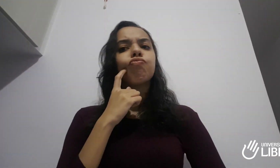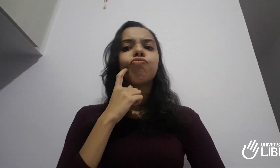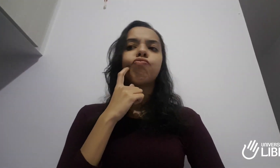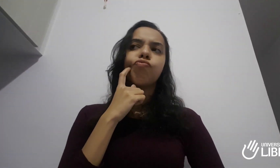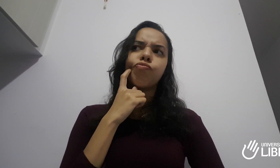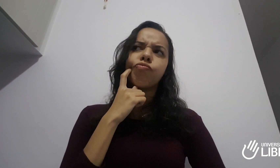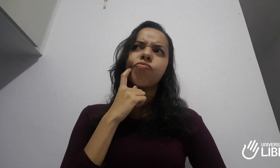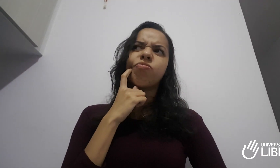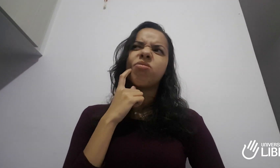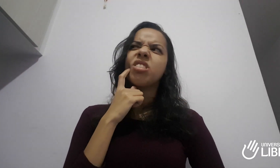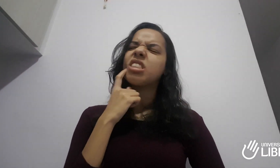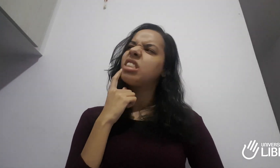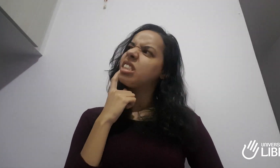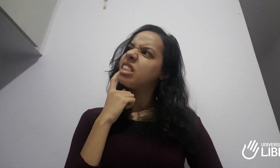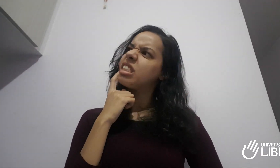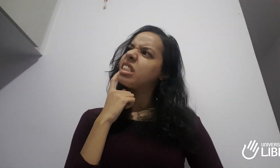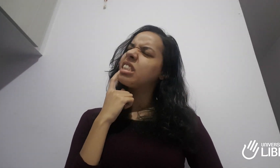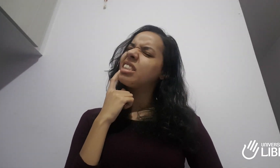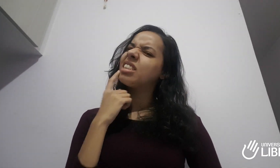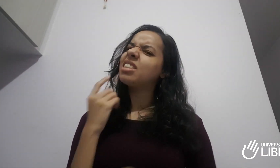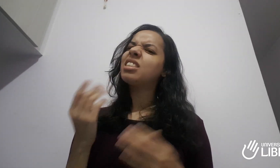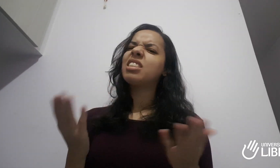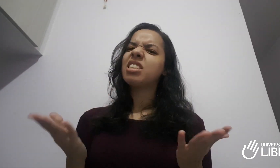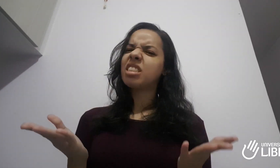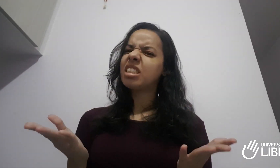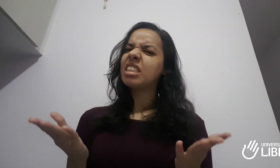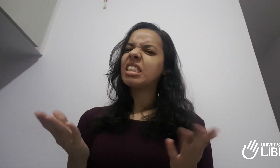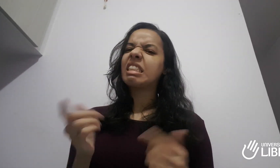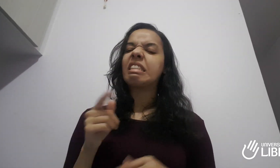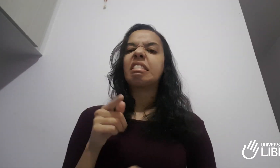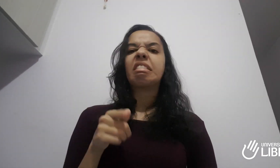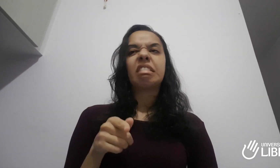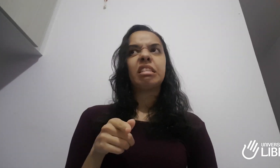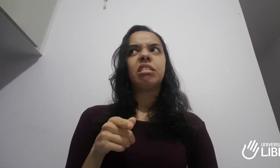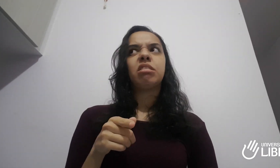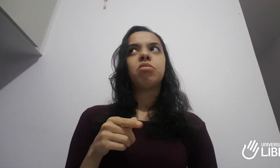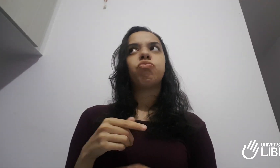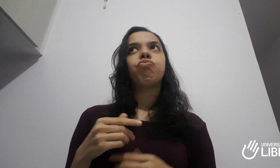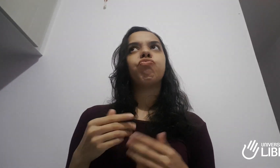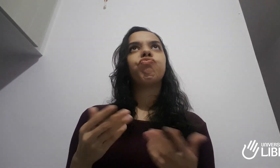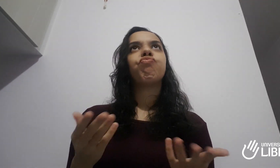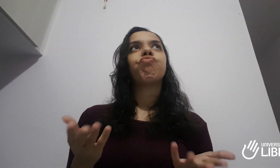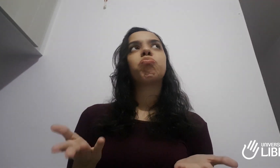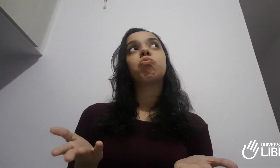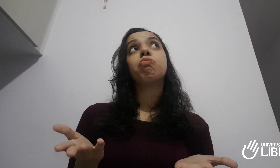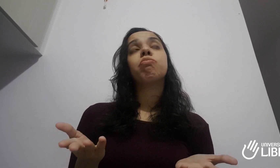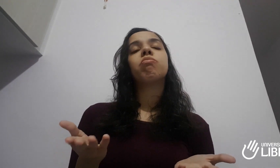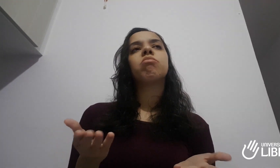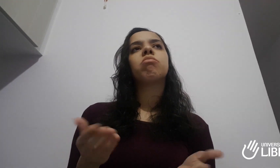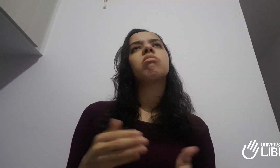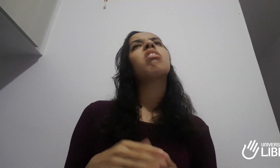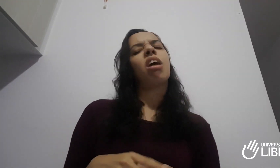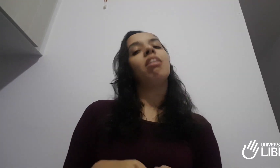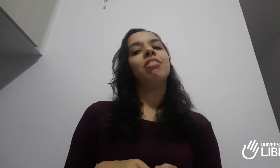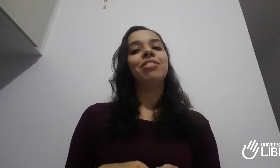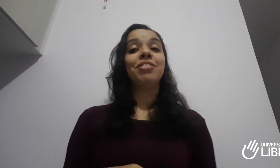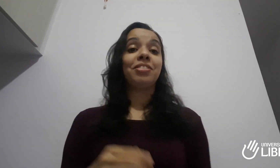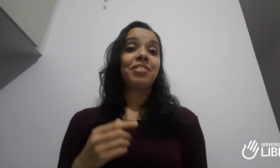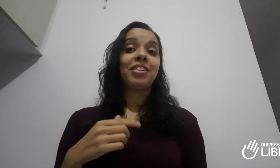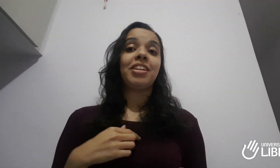encontrei o método da Universidade da Libras, do professor Madison Barreto. E de cara, assim, eu